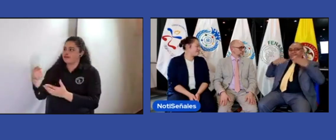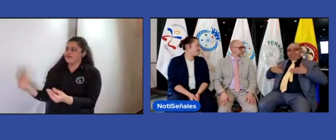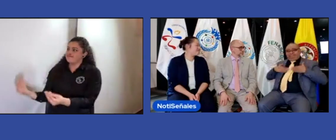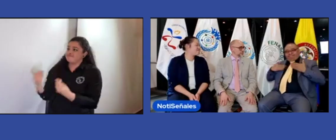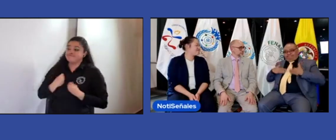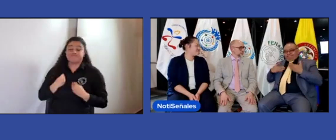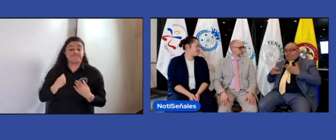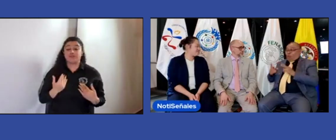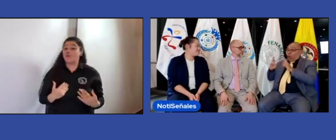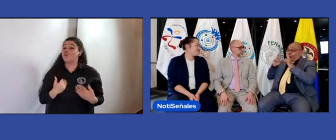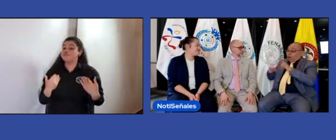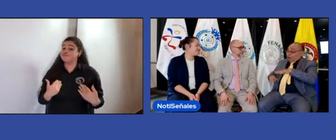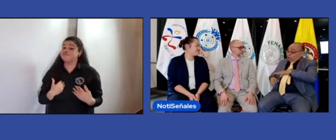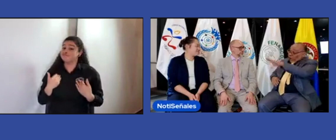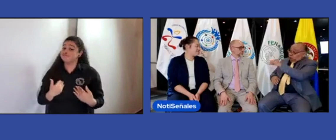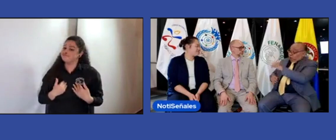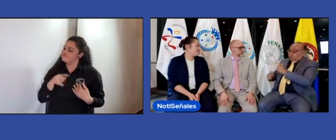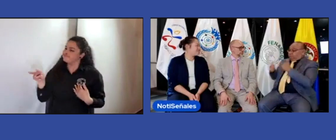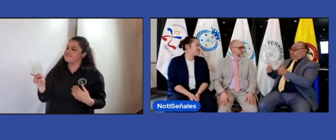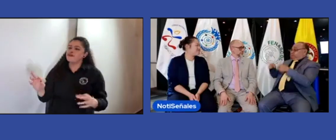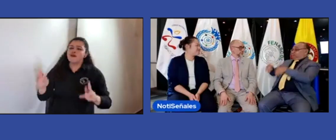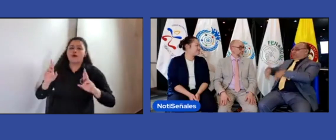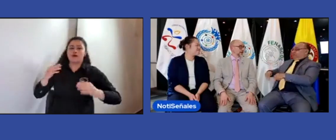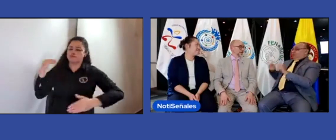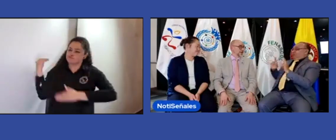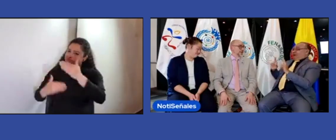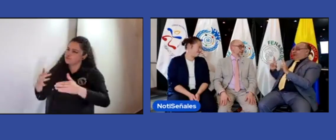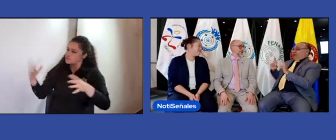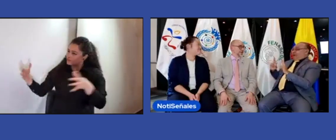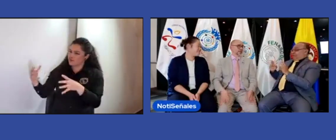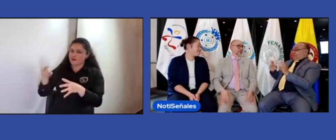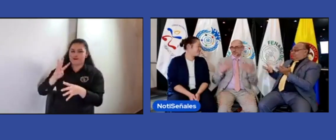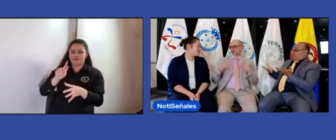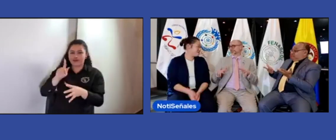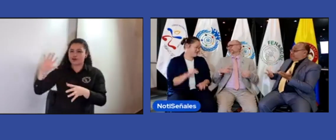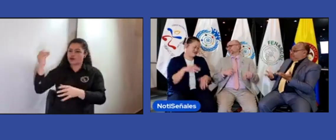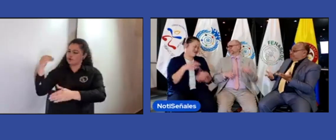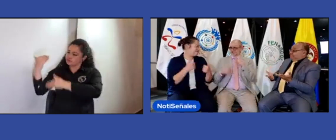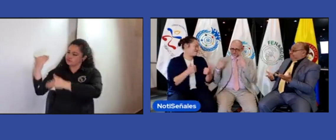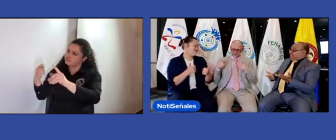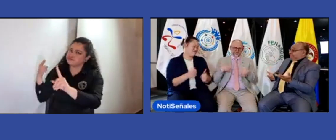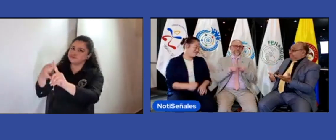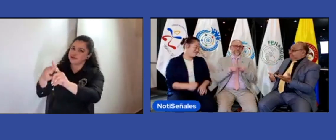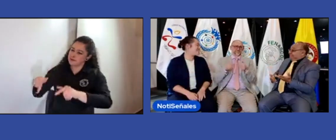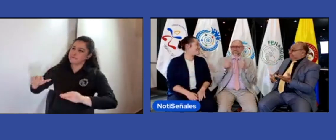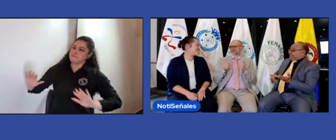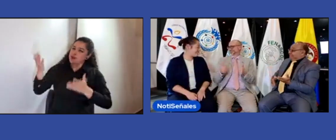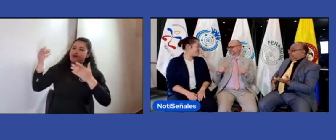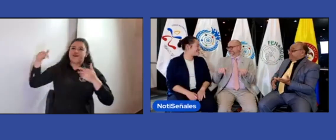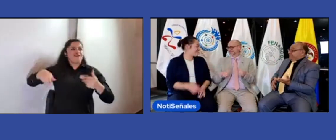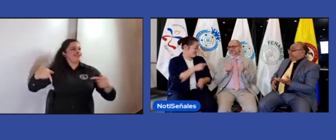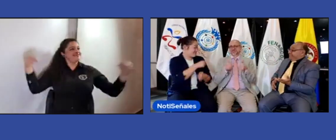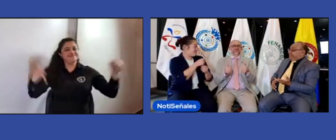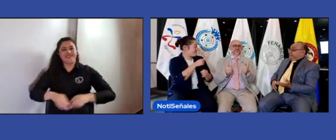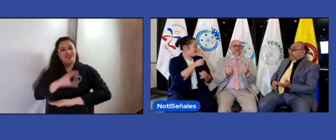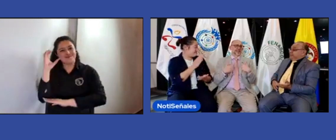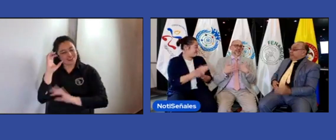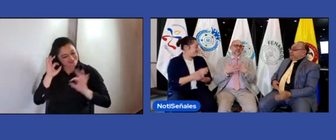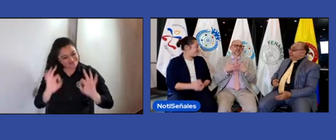me pone muy feliz muy alegre el hecho que ustedes estén aquí que puedan llevar su junta aquí en este país claro que sí para nosotros también